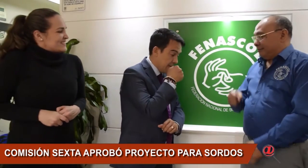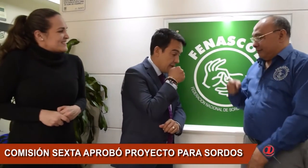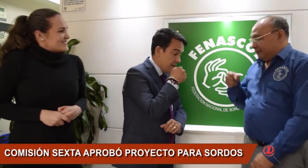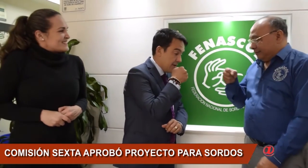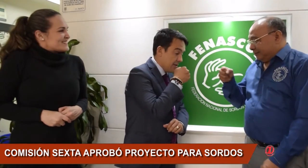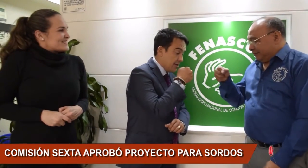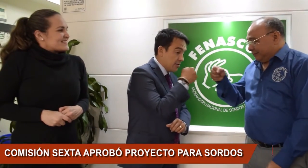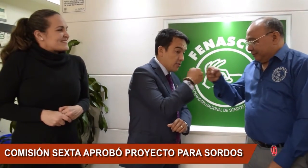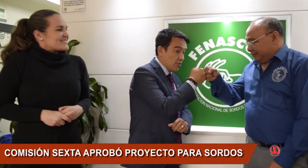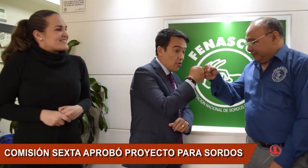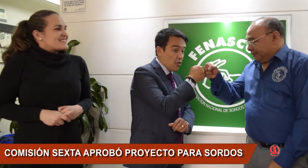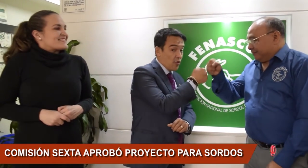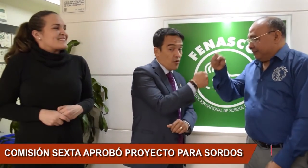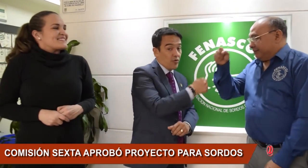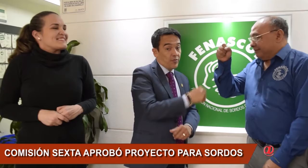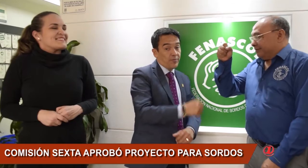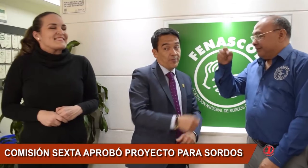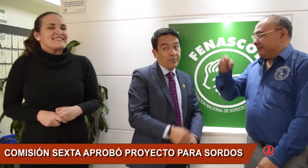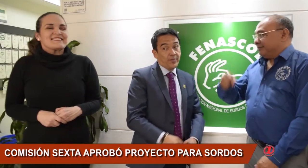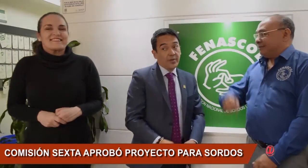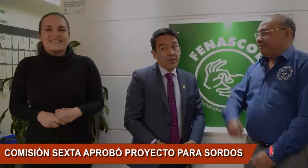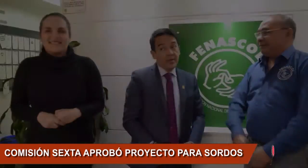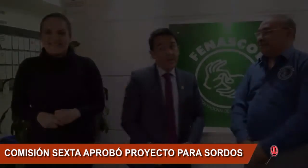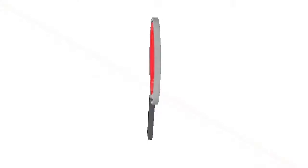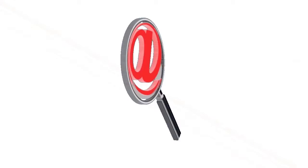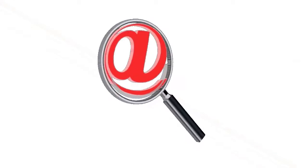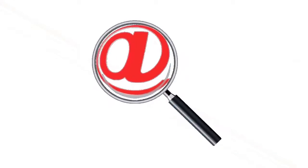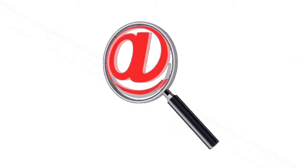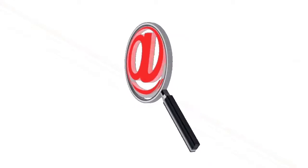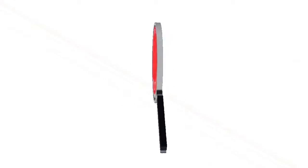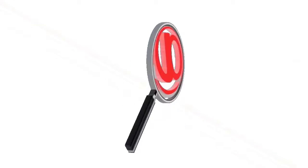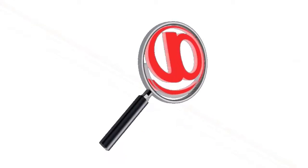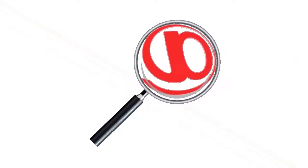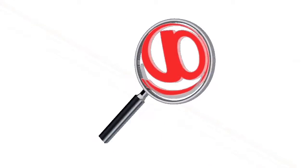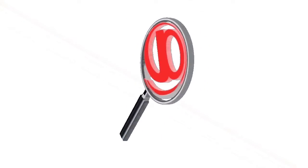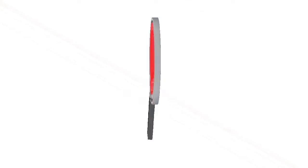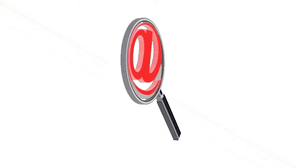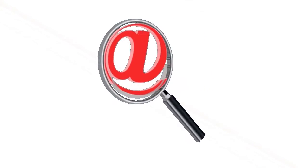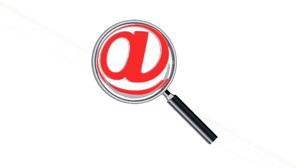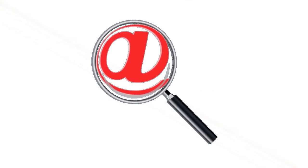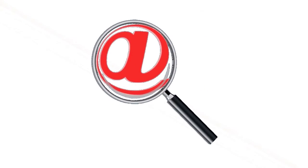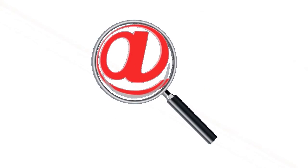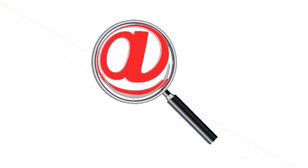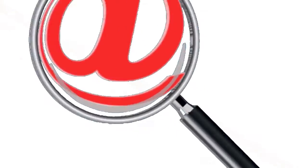proyecto fue iniciativa del representante de la Cámara por el Departamento de Arauca, José Vicente Carreño. ¡Gracias! ¡Gracias! ¡Gracias! ¡Gracias!